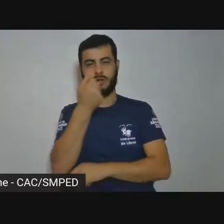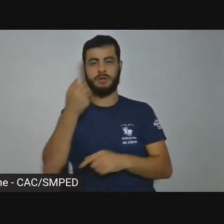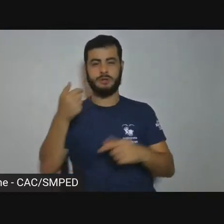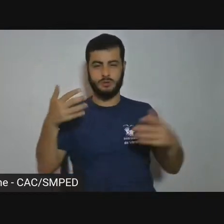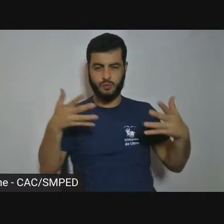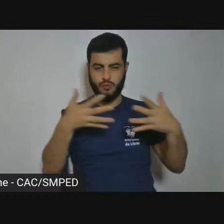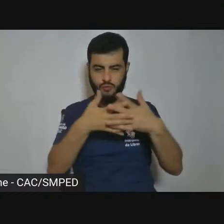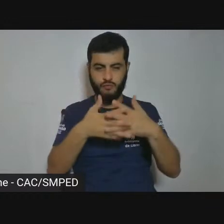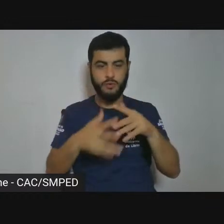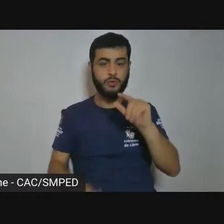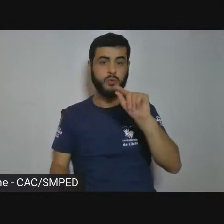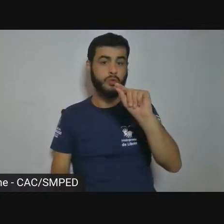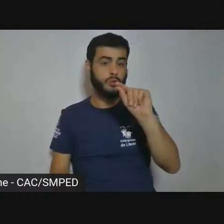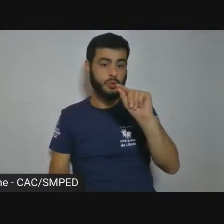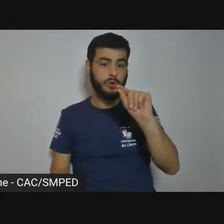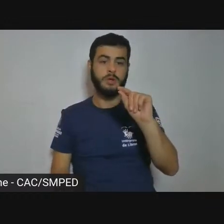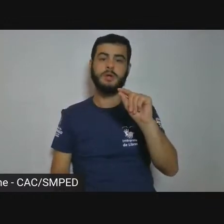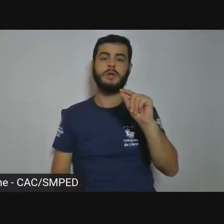do espaço.